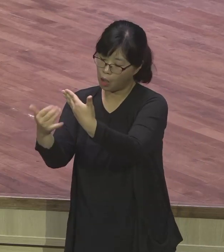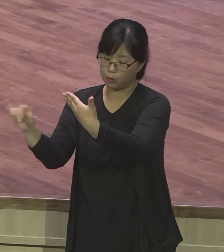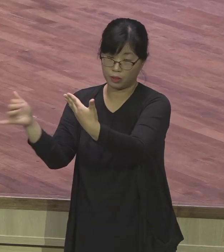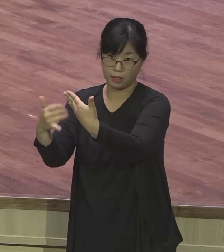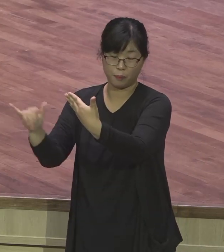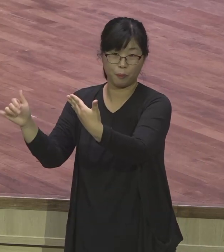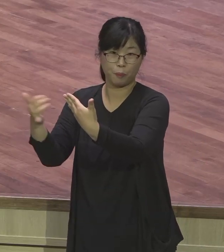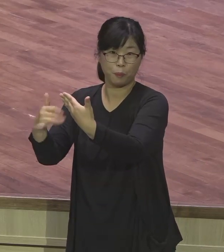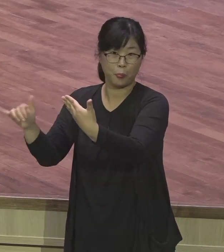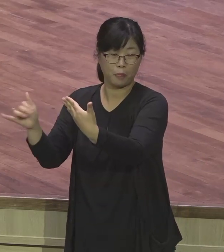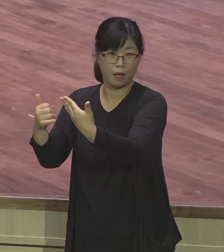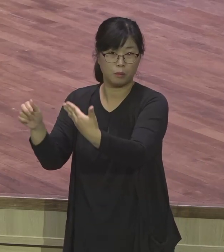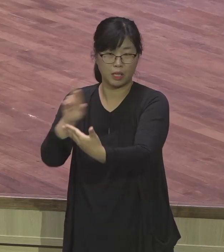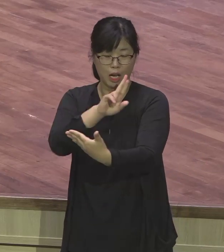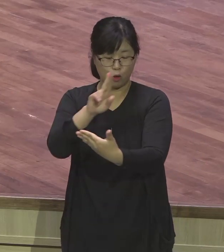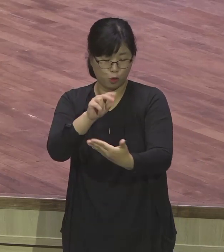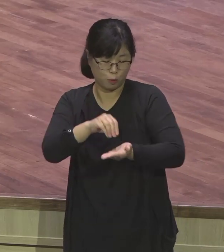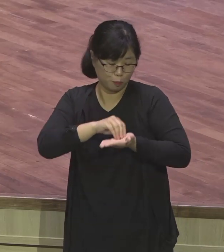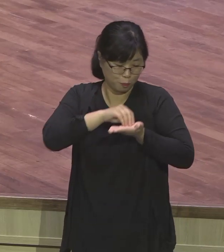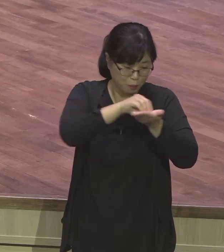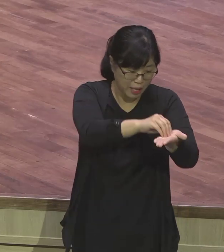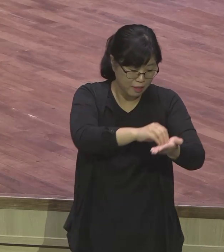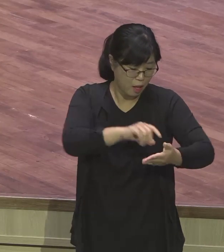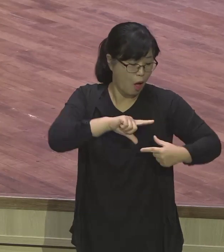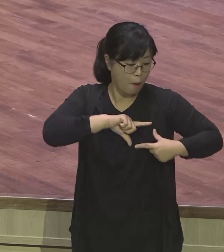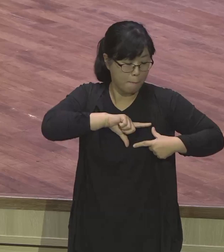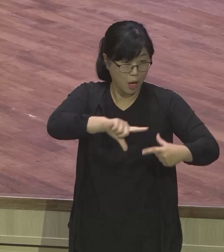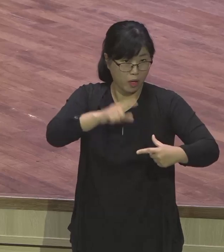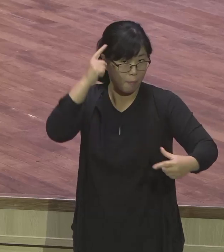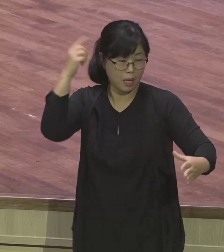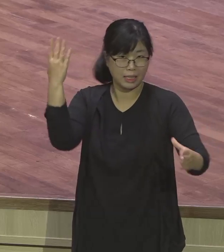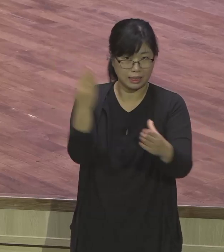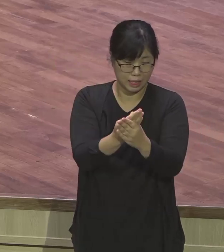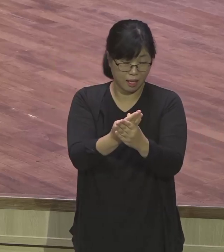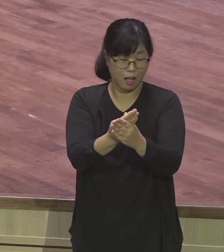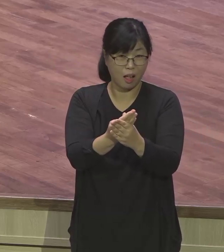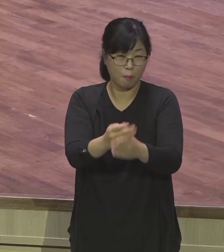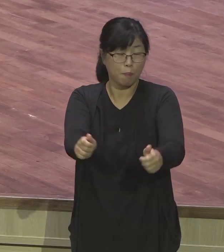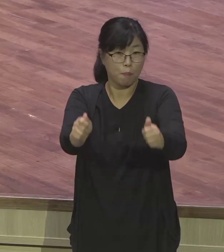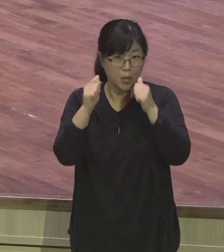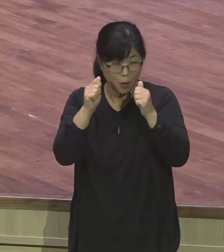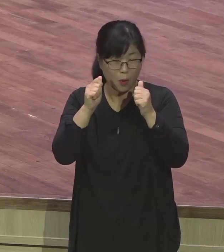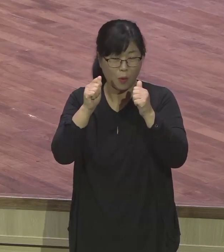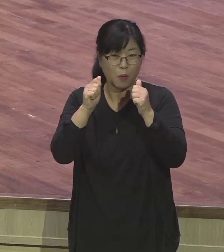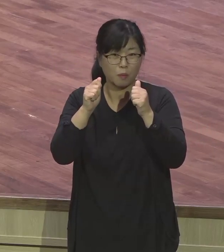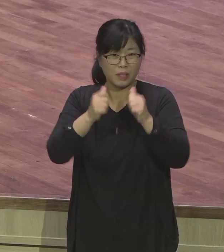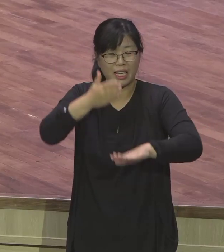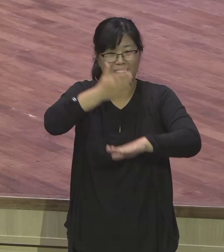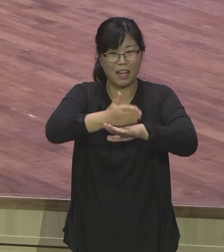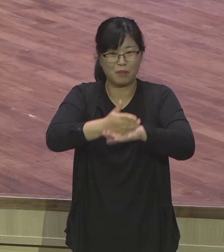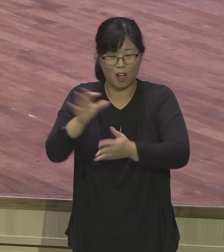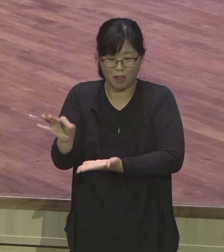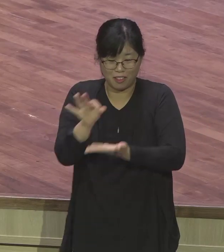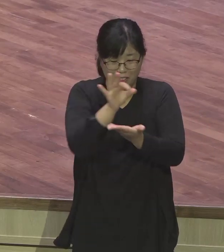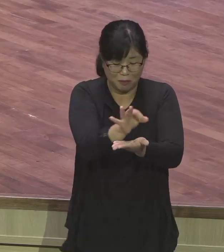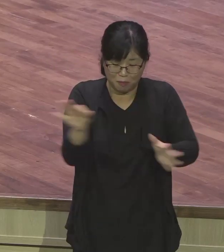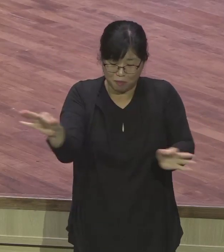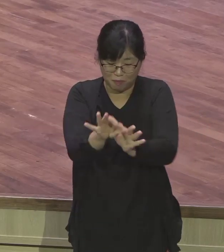받았잖아요, 다. 명예 박사는 받을 수 있어요, 명예 박사. 그래서 우리 예원교회도 명예 박사가